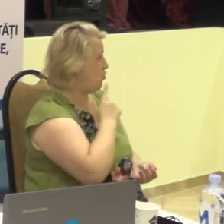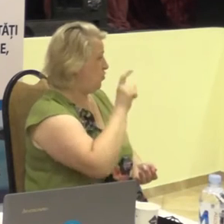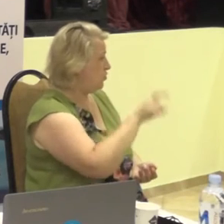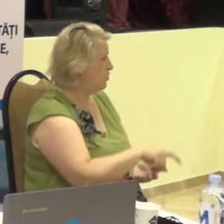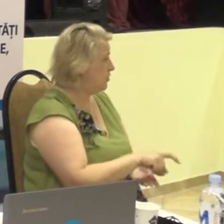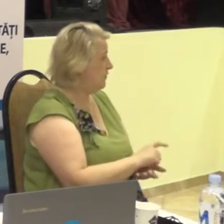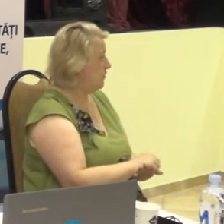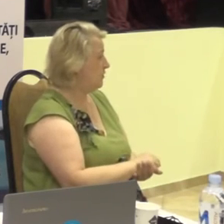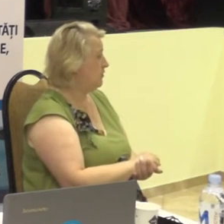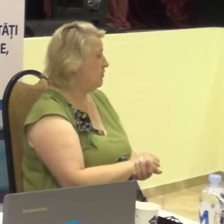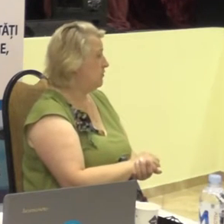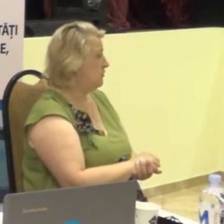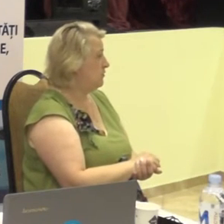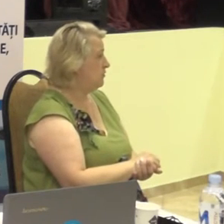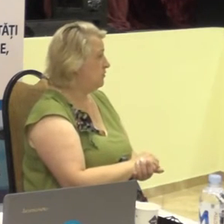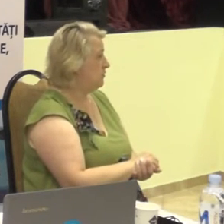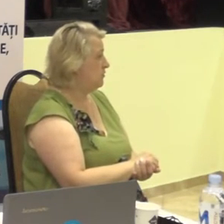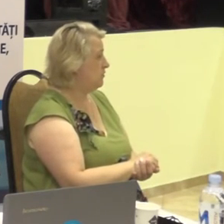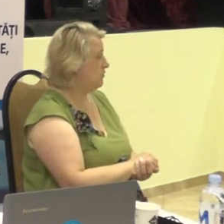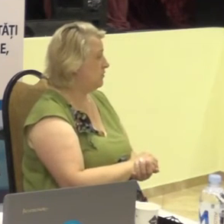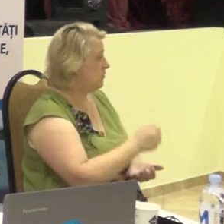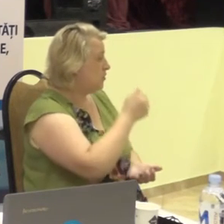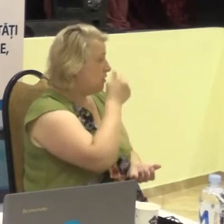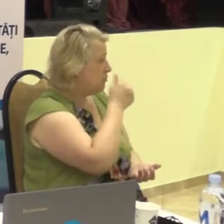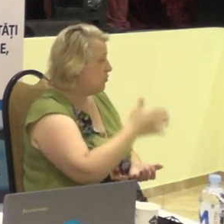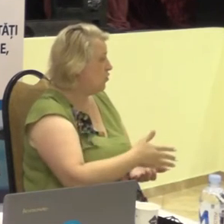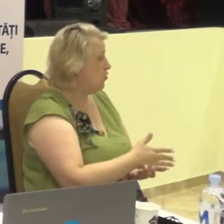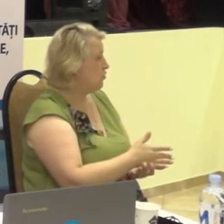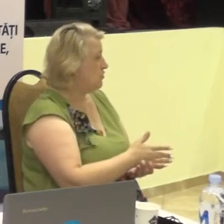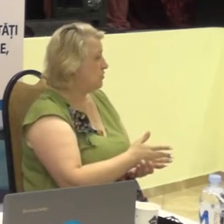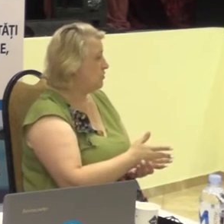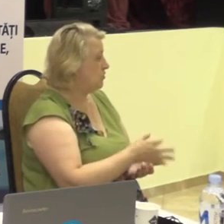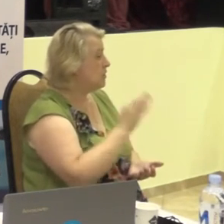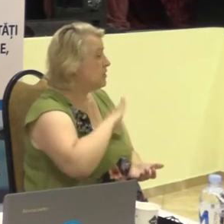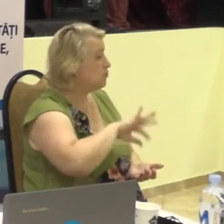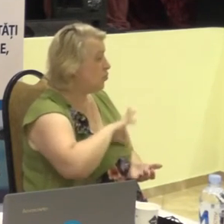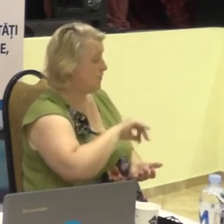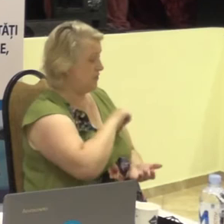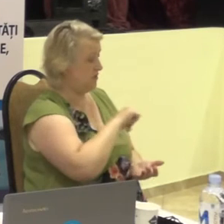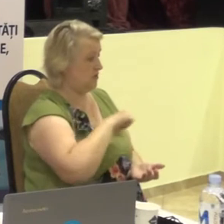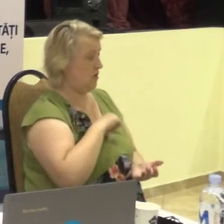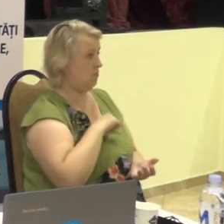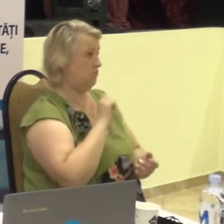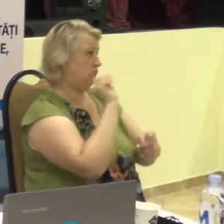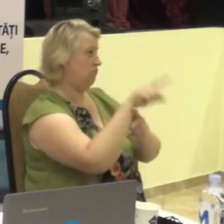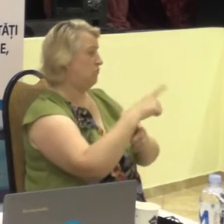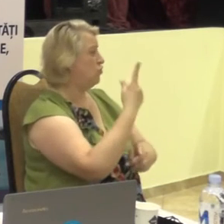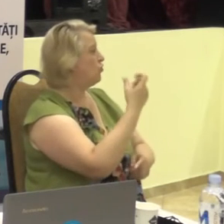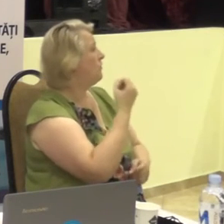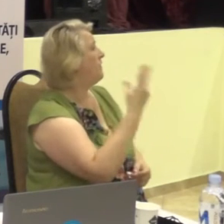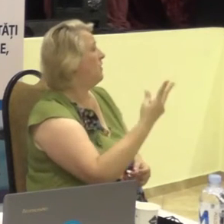nu poate să acceseze singur serviciu 112?